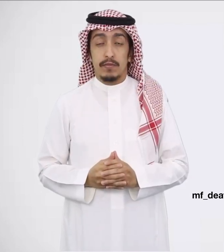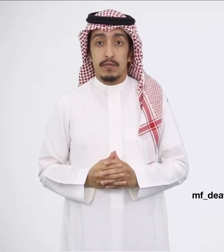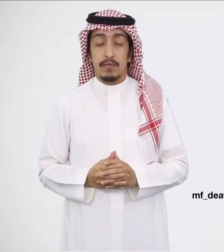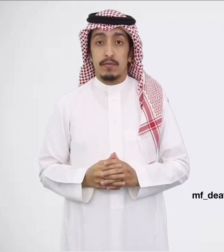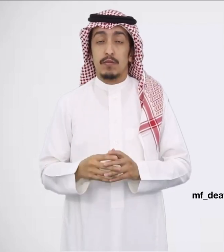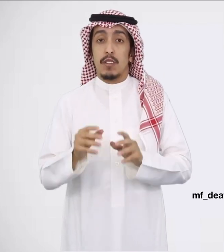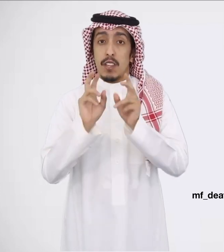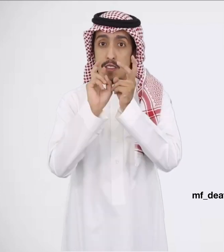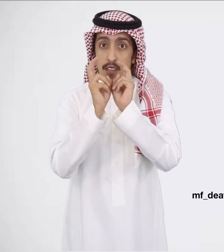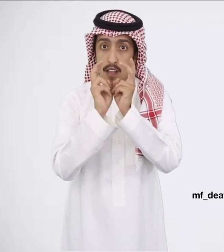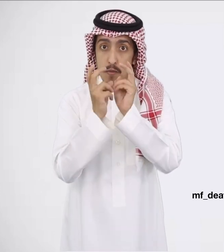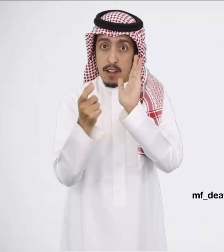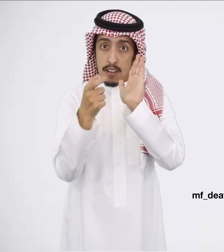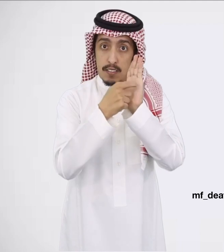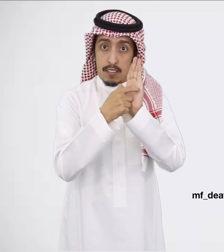البريد الإلكتروني